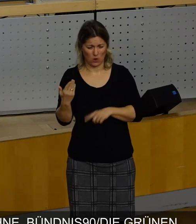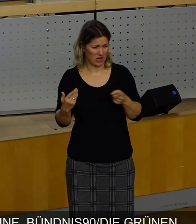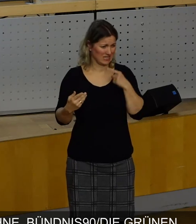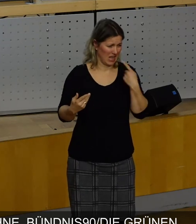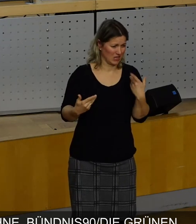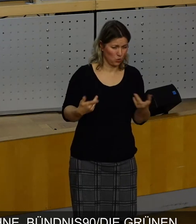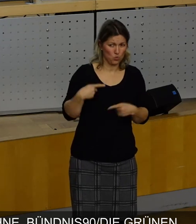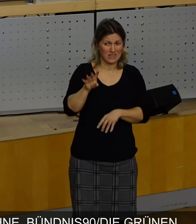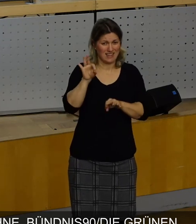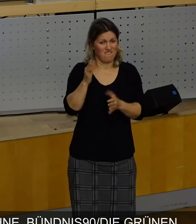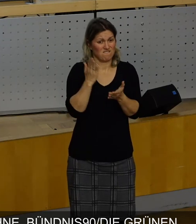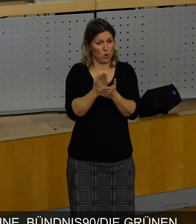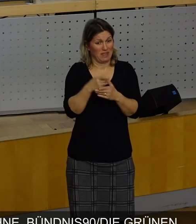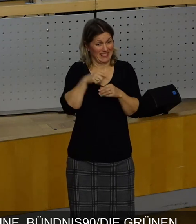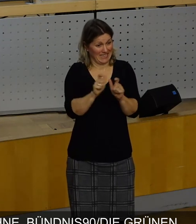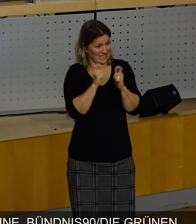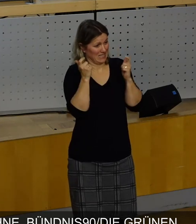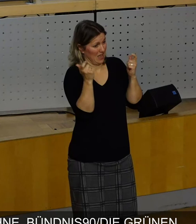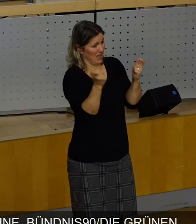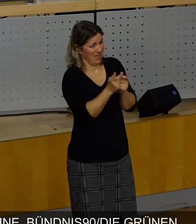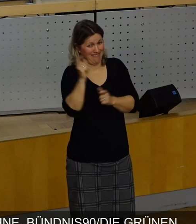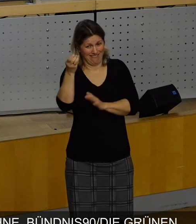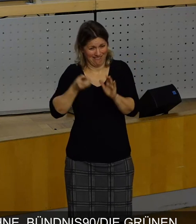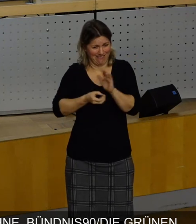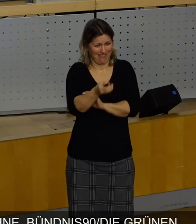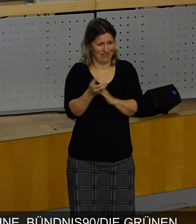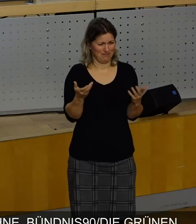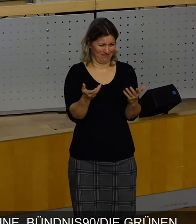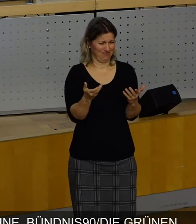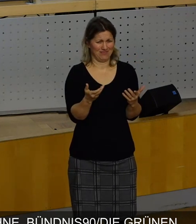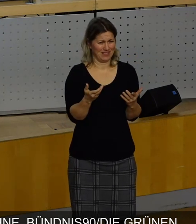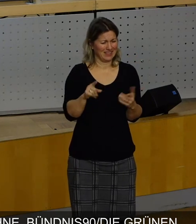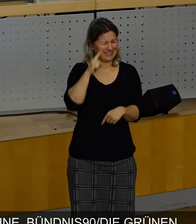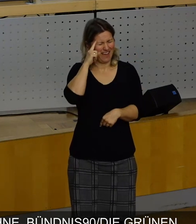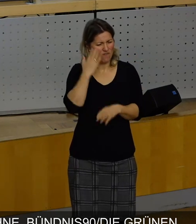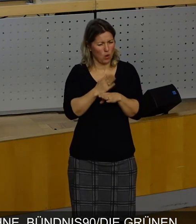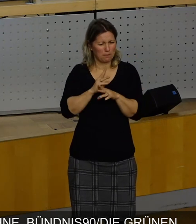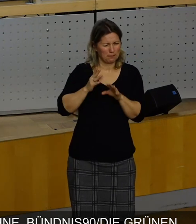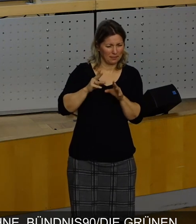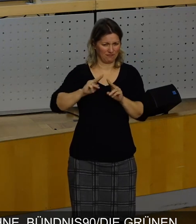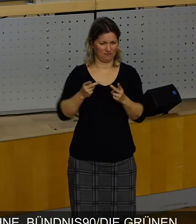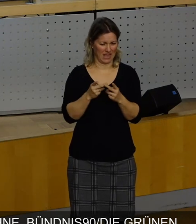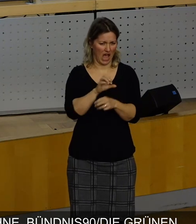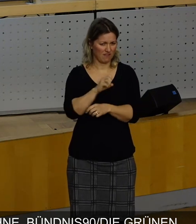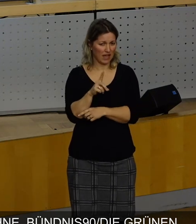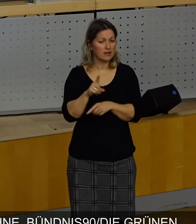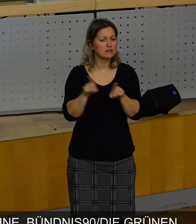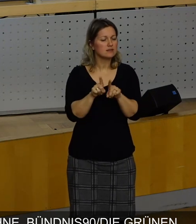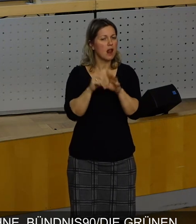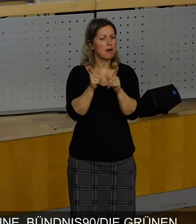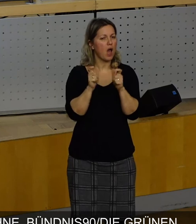Freien Wähler in diesem Rat wirklich nicht sehr weit weg sind von der AfD. Man kann ja auch sehen, wie in den Ausschüssen